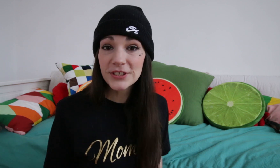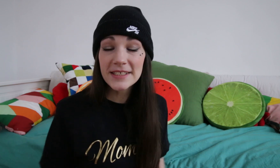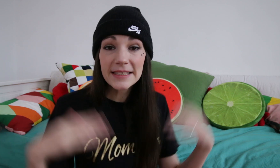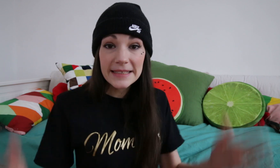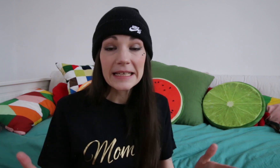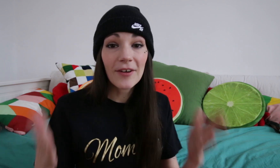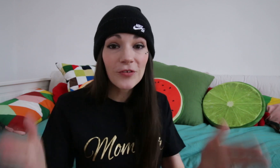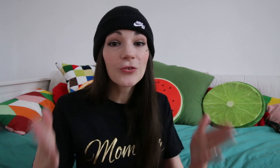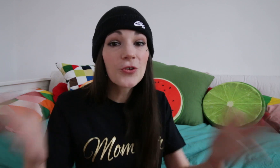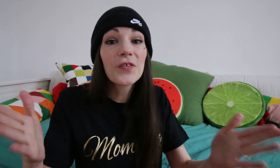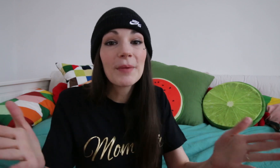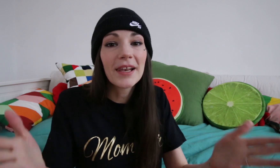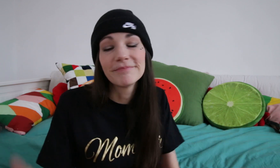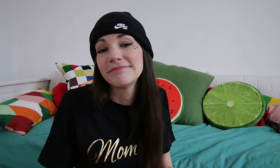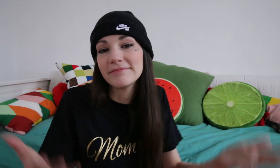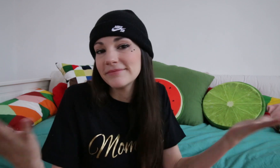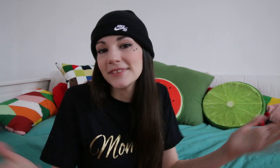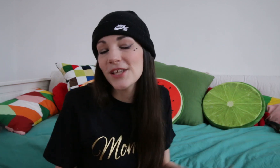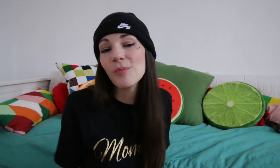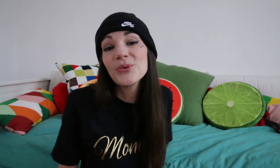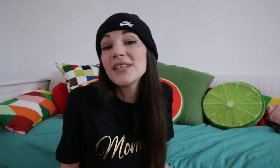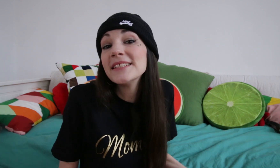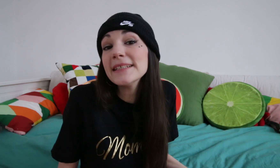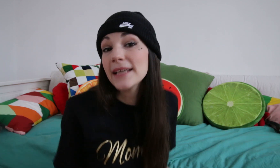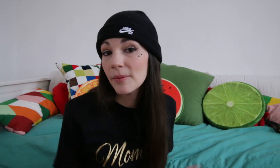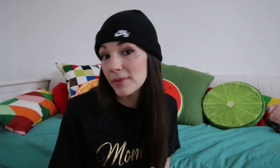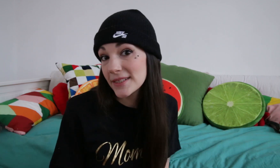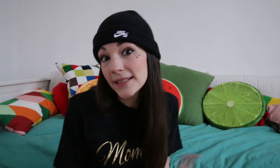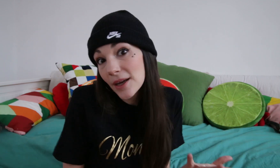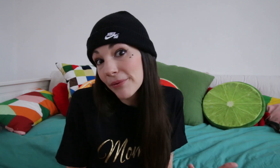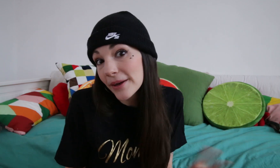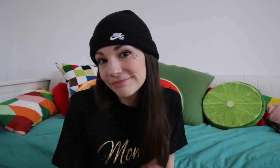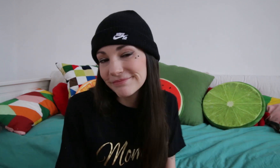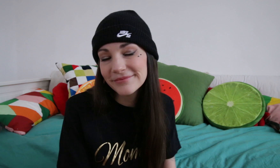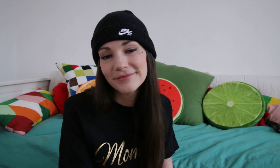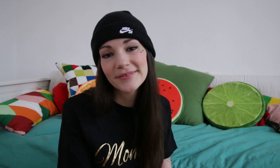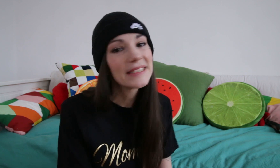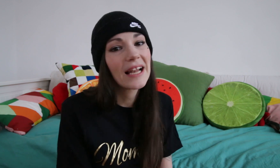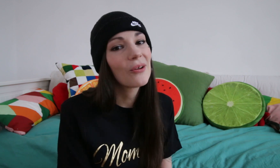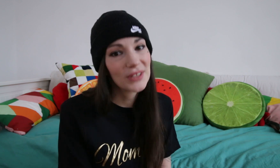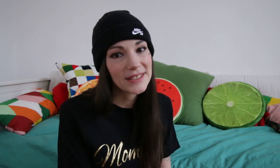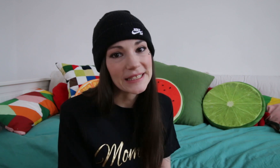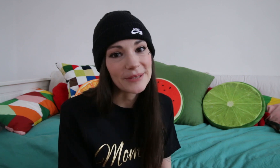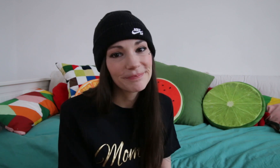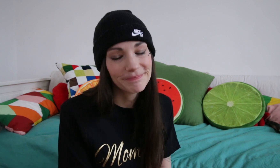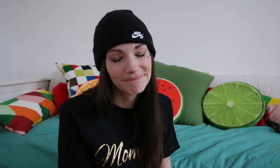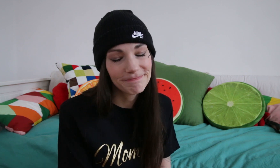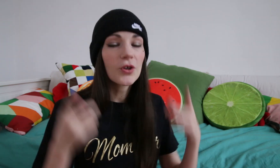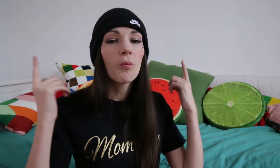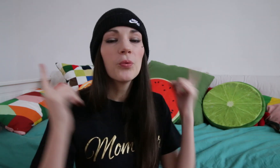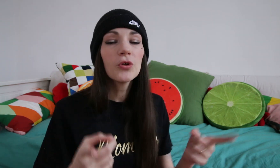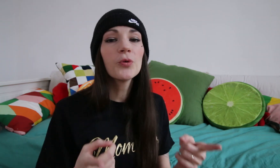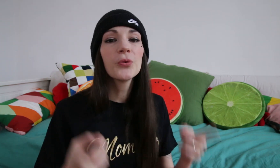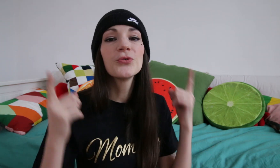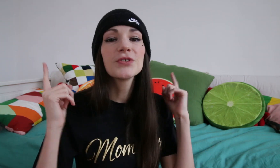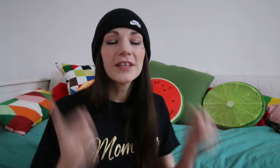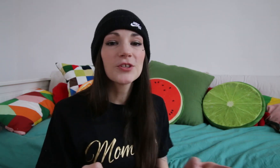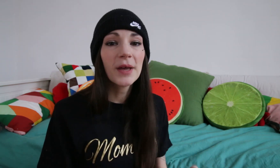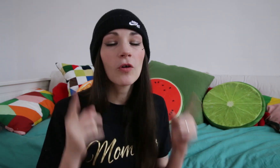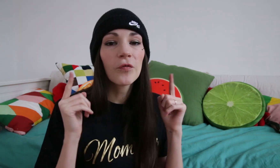'utiliser dès que l'enfant se fait mal. C peu sadique, mais c'est comme ça. C'est la langue des signes. Pour le mot bonus, cette semaine, on